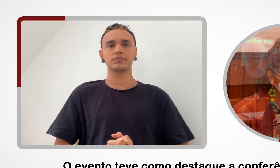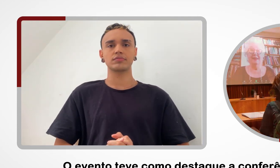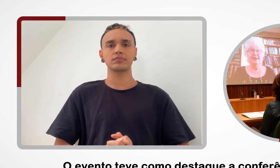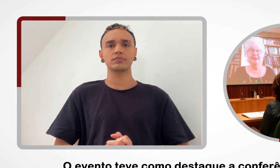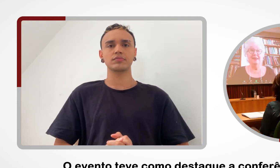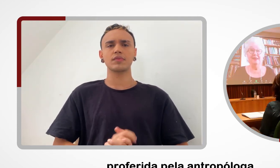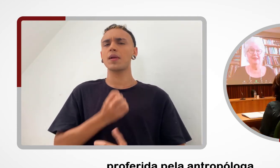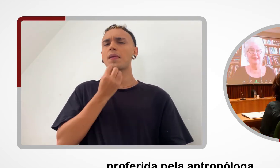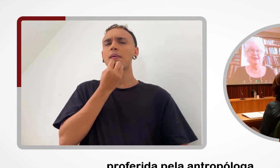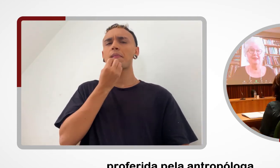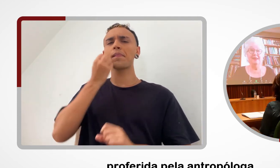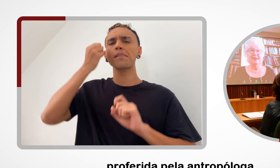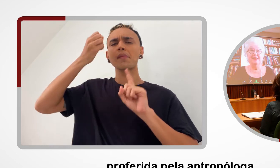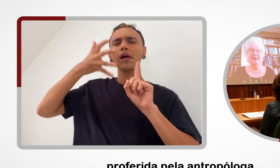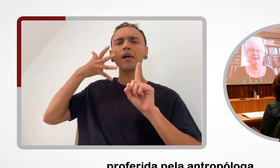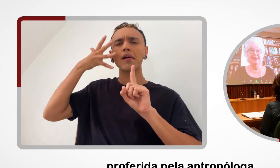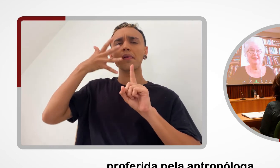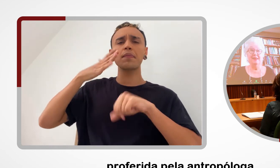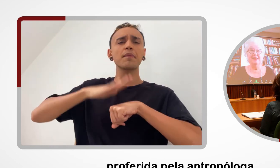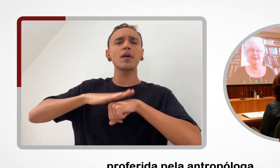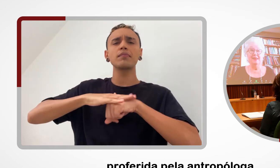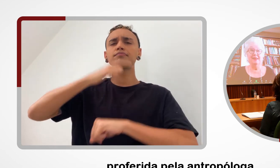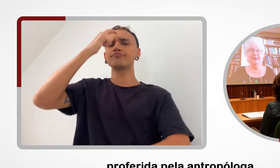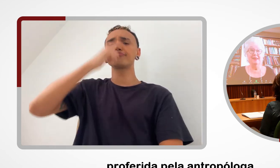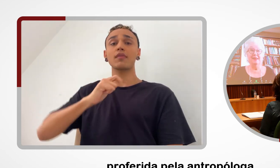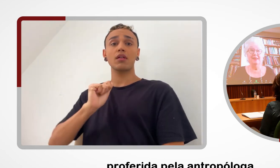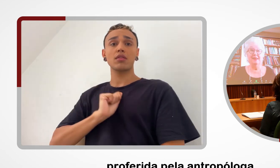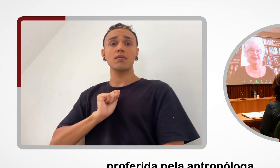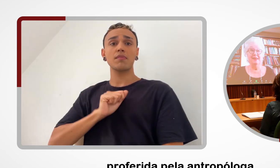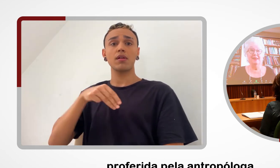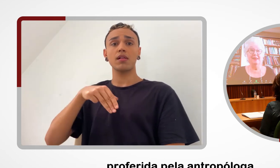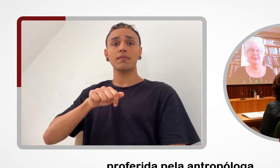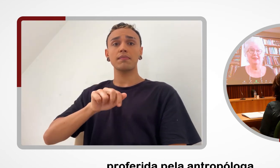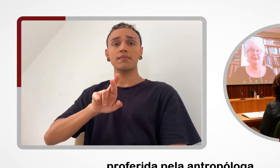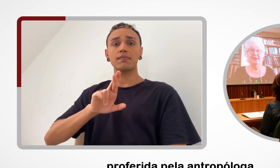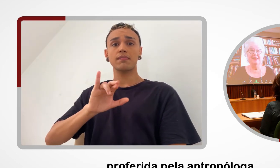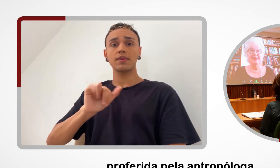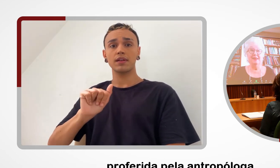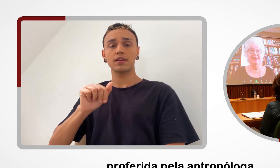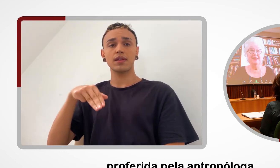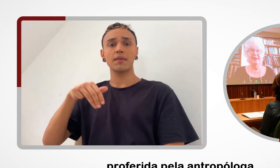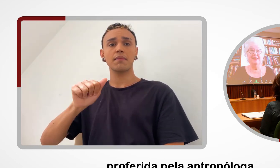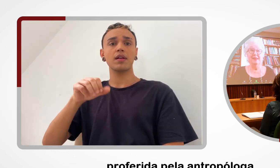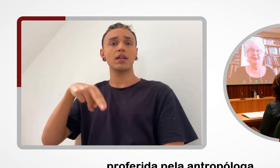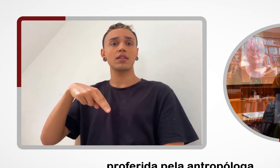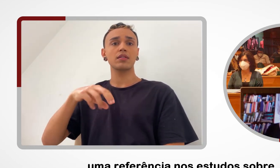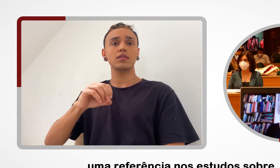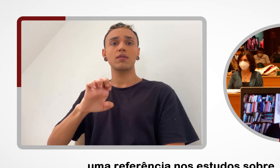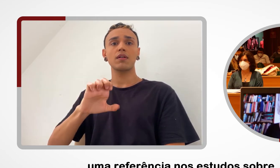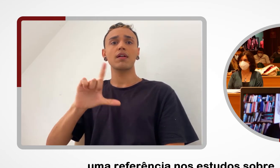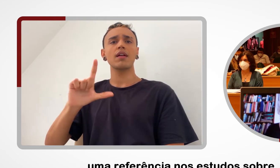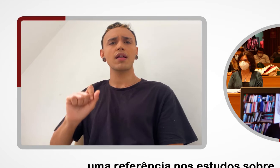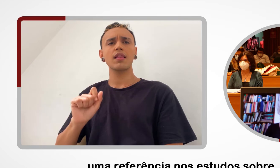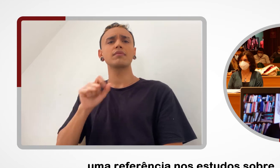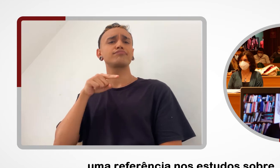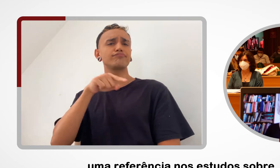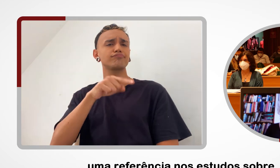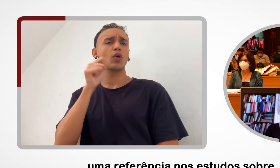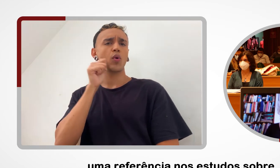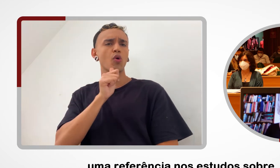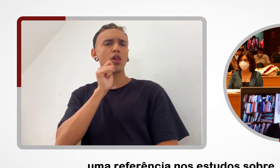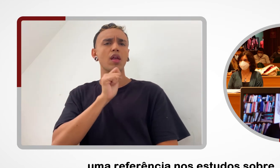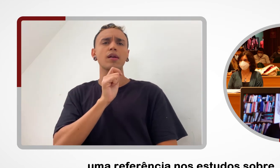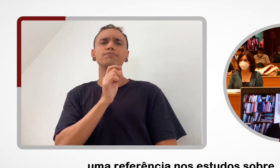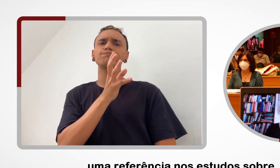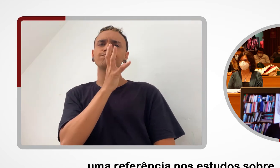aspas, proferida pela antropóloga Maria Manuela Carneiro da Cunha. Uma referência nos